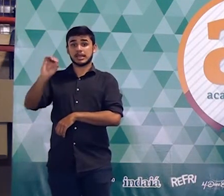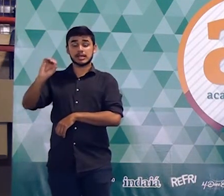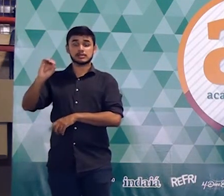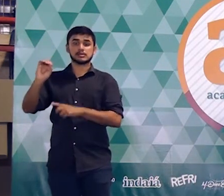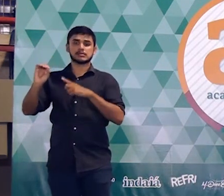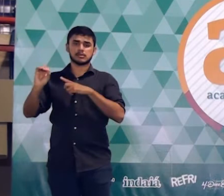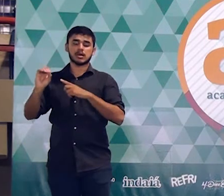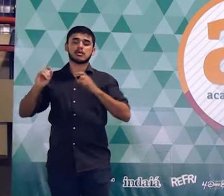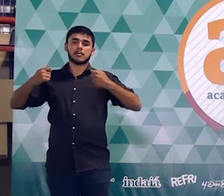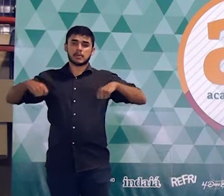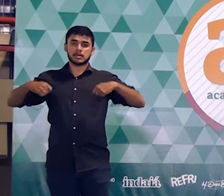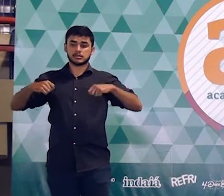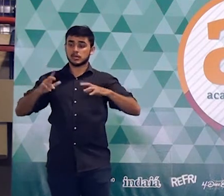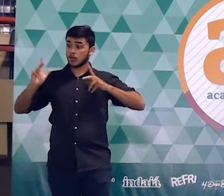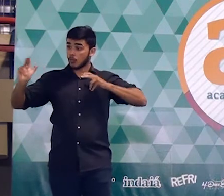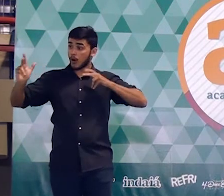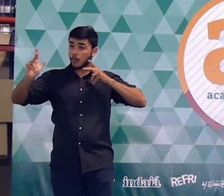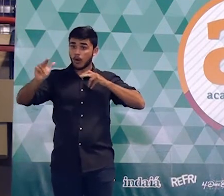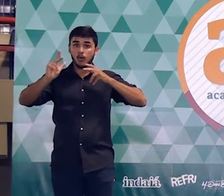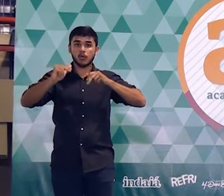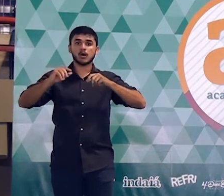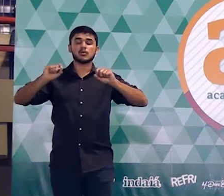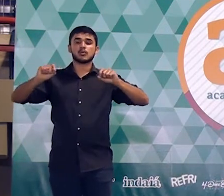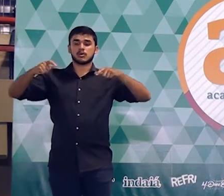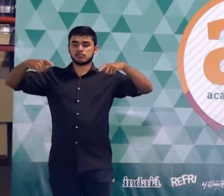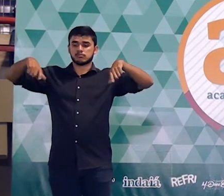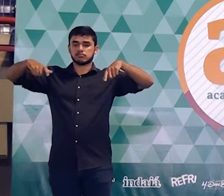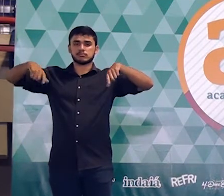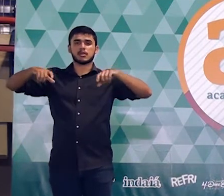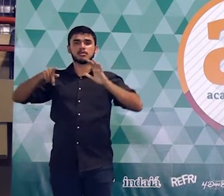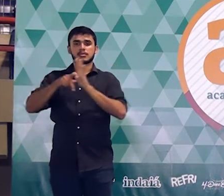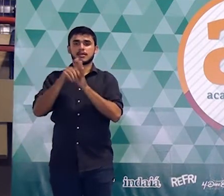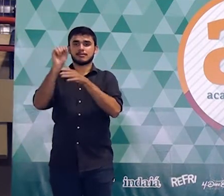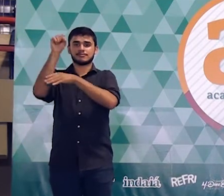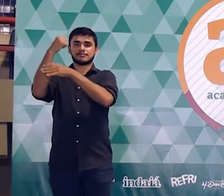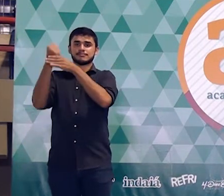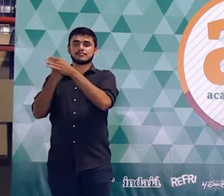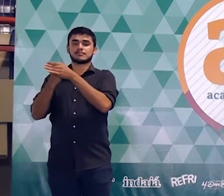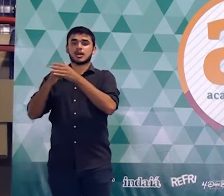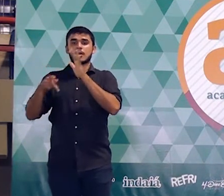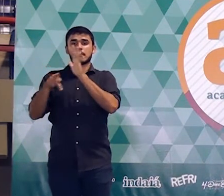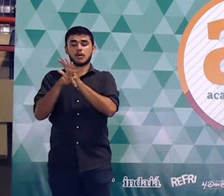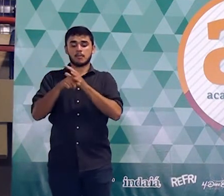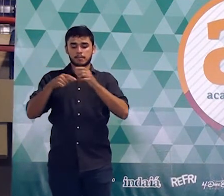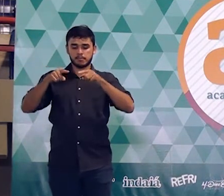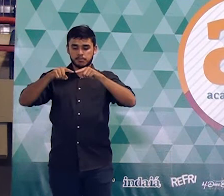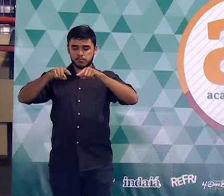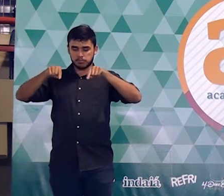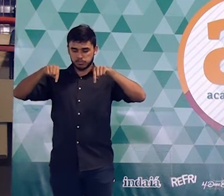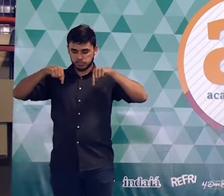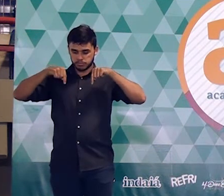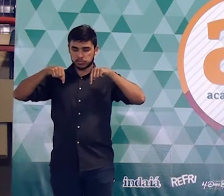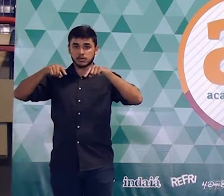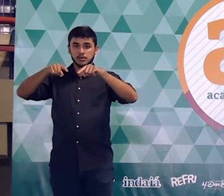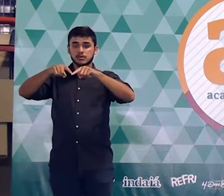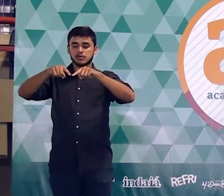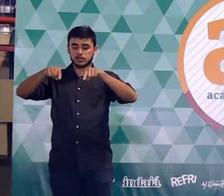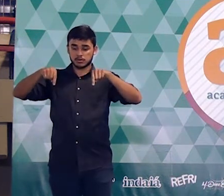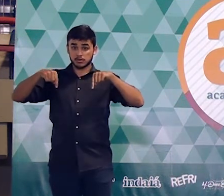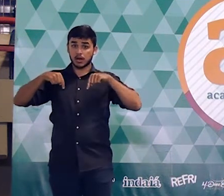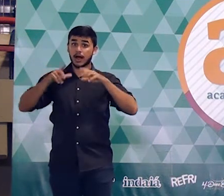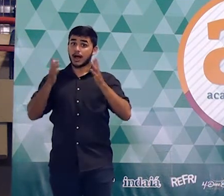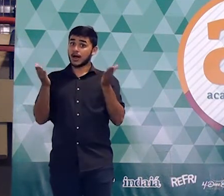das diversas ligas, foi prevista uma modificação nos garrafões das quadras, que passariam a ser